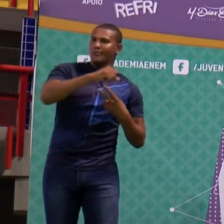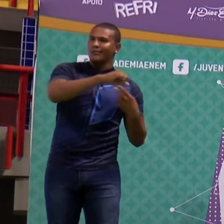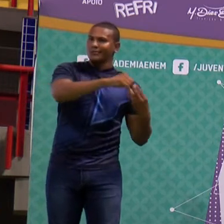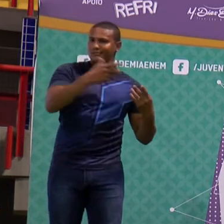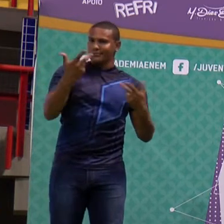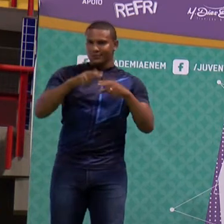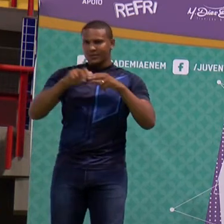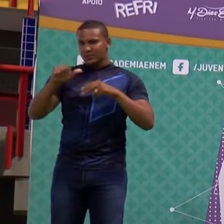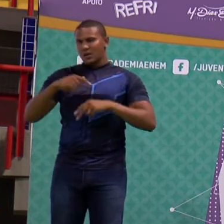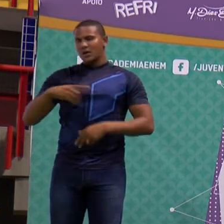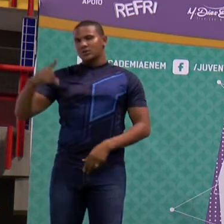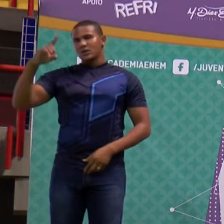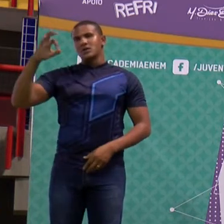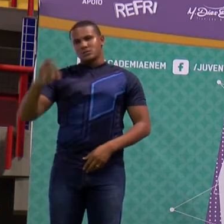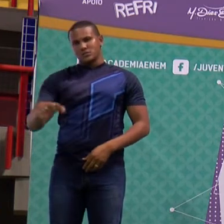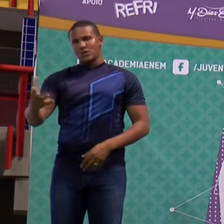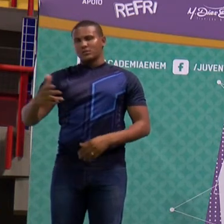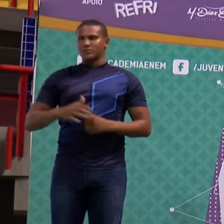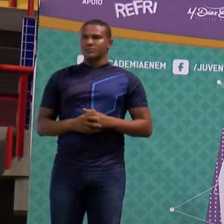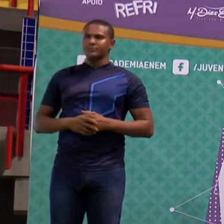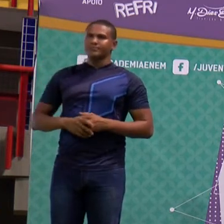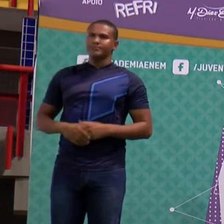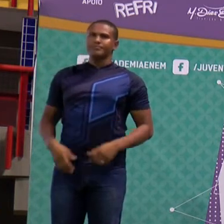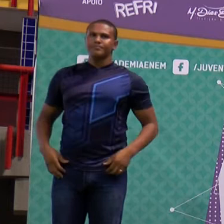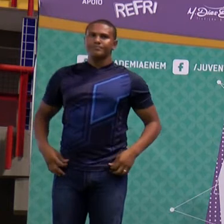o item de dedicação. Ok?